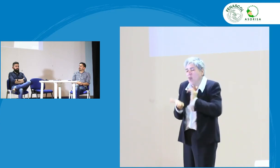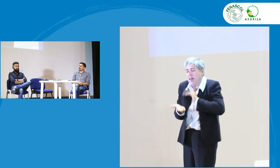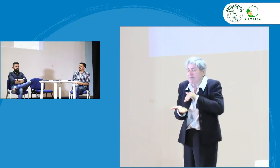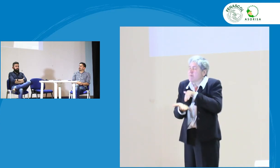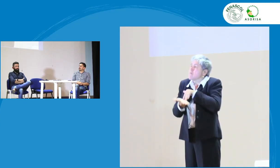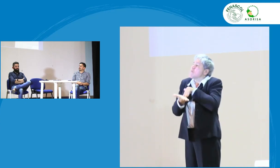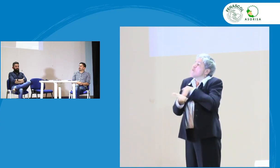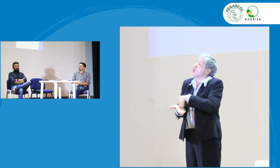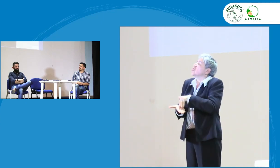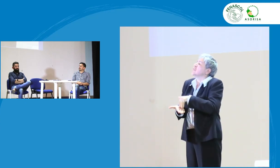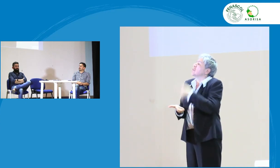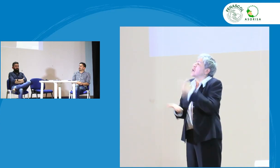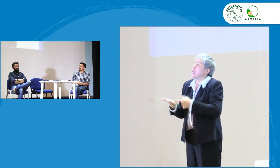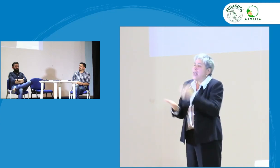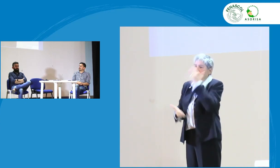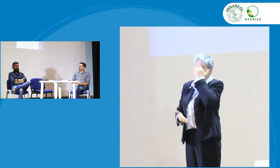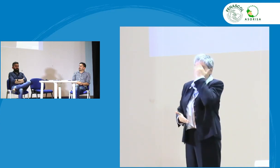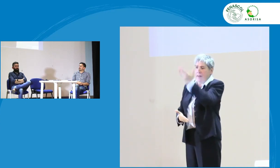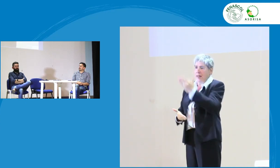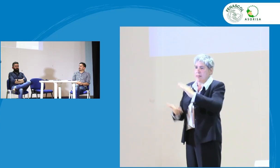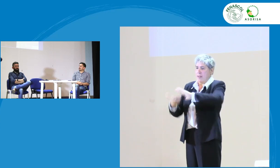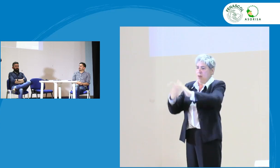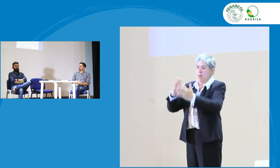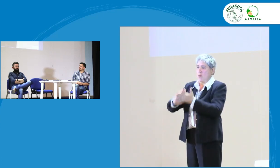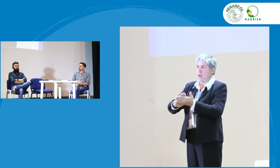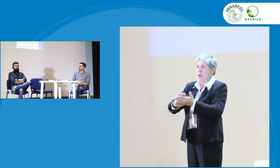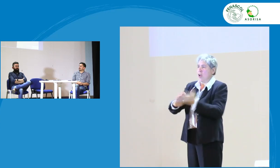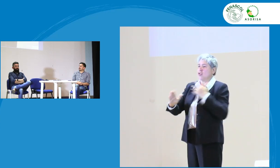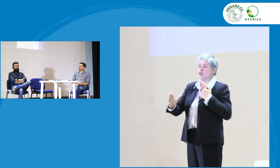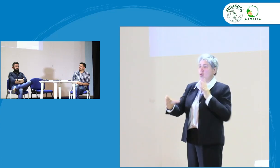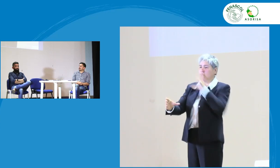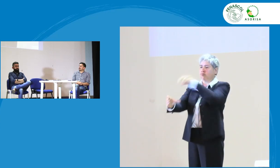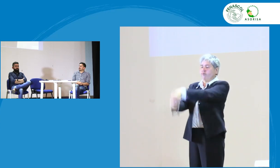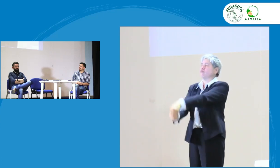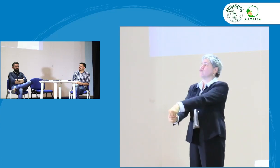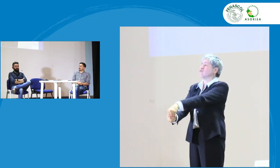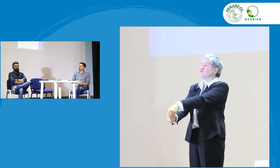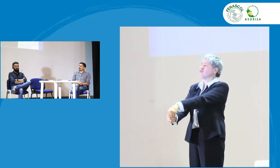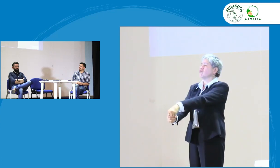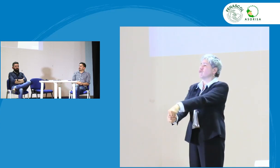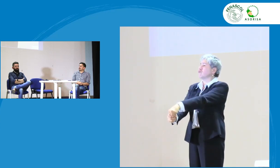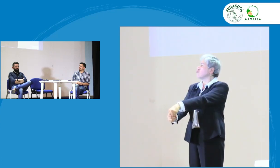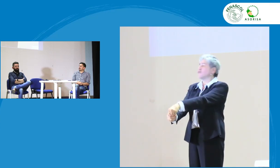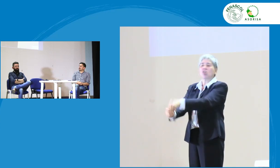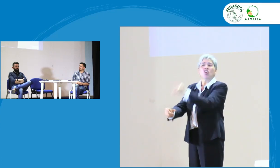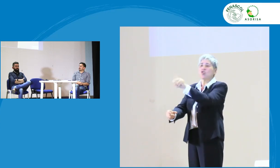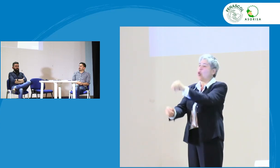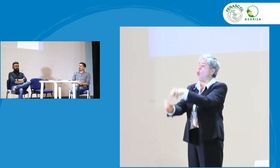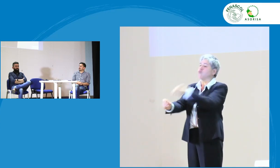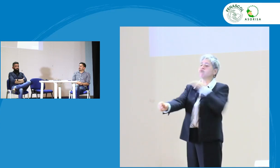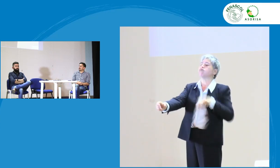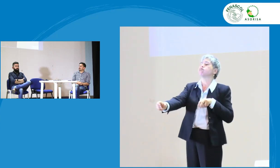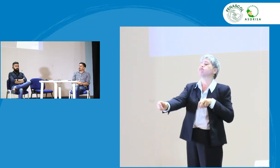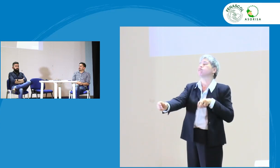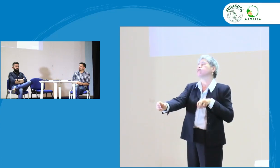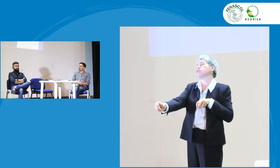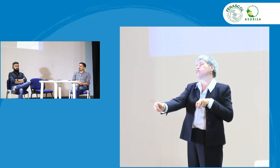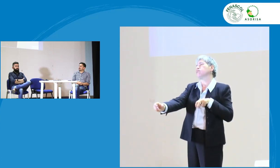si cada uno tiene una postura de pensar en comunidad y que estamos todos dentro de la comunidad y no está